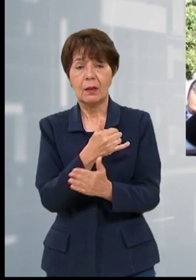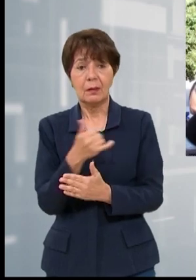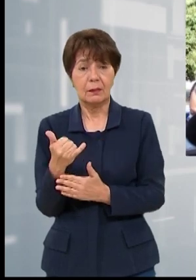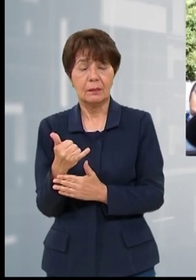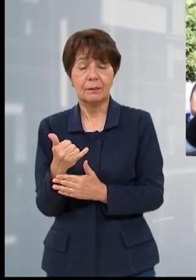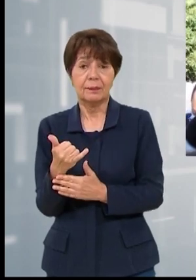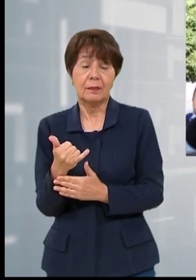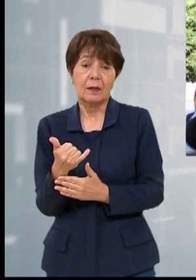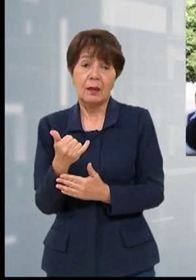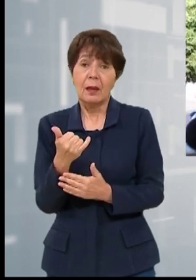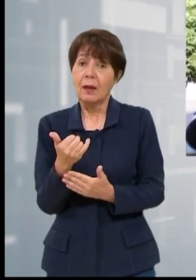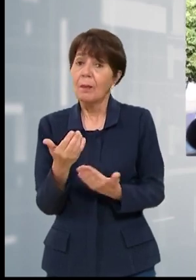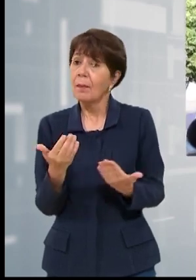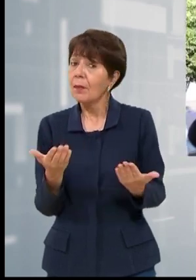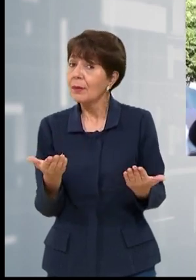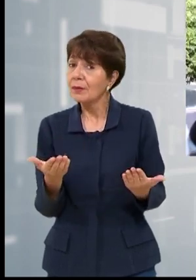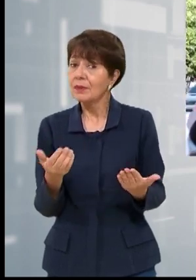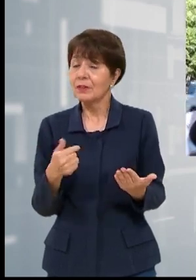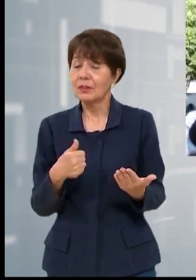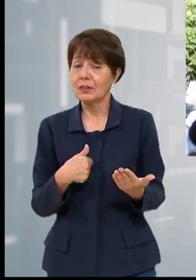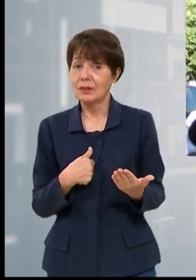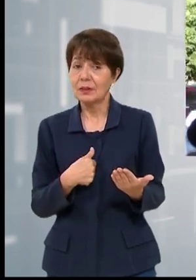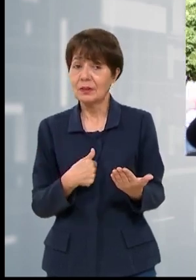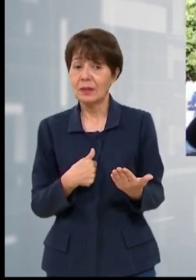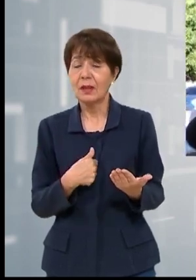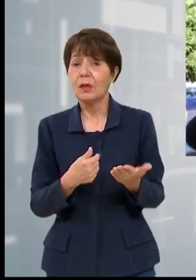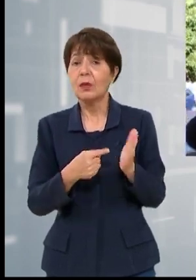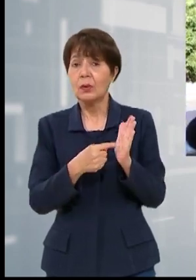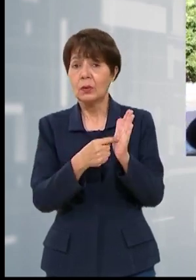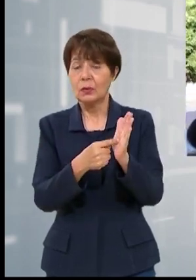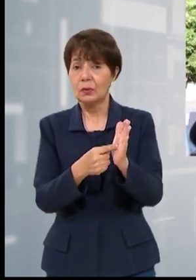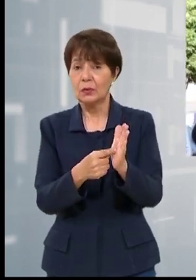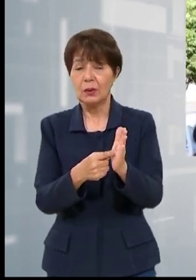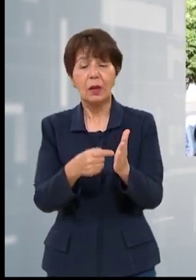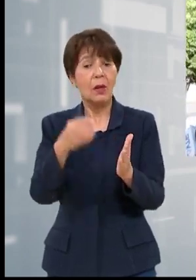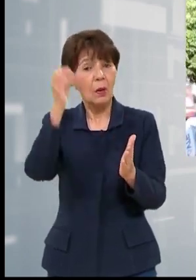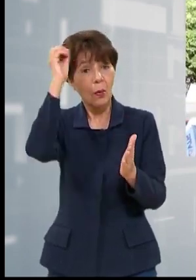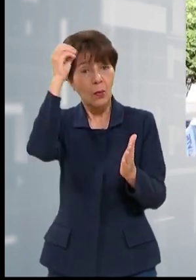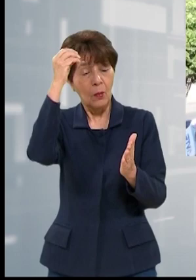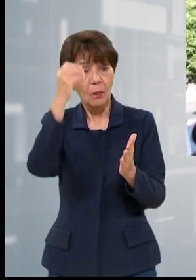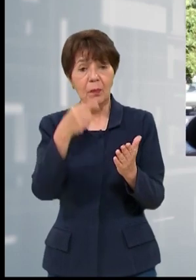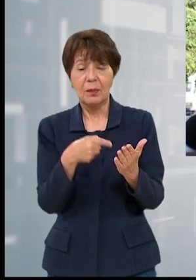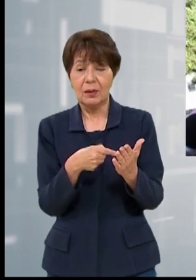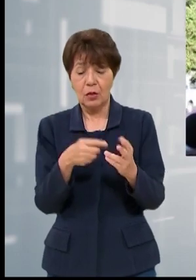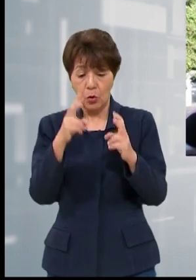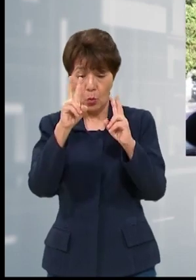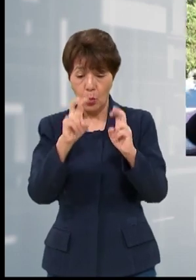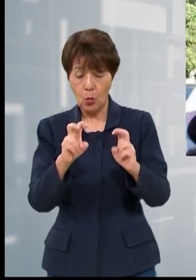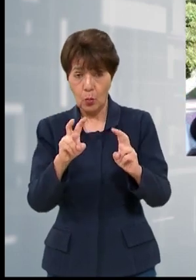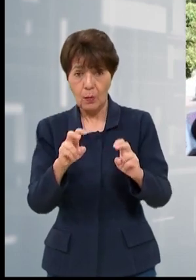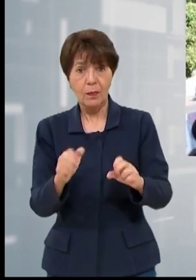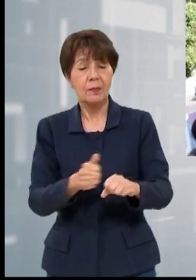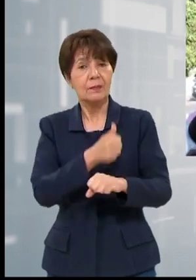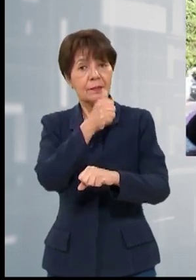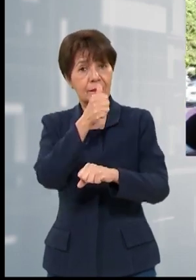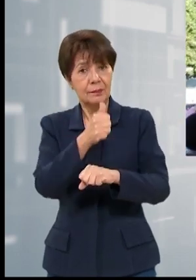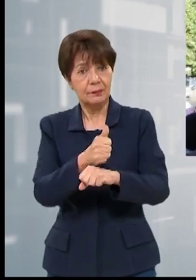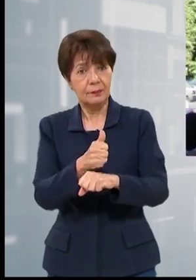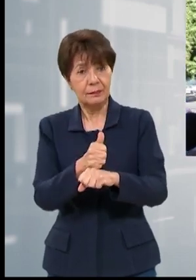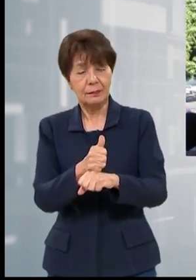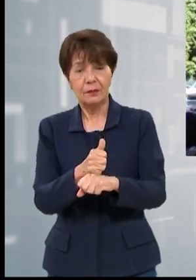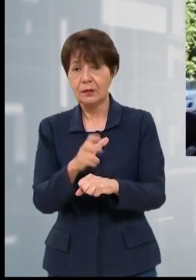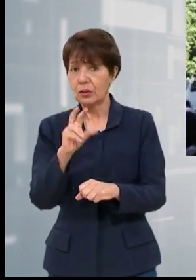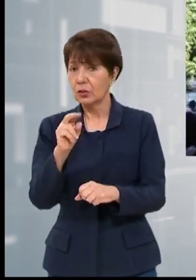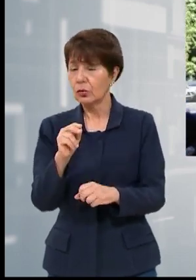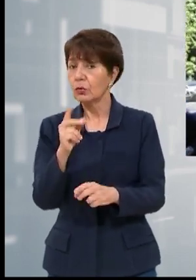admitida, porque se presentó argumento de análisis jurídico para establecer que eso